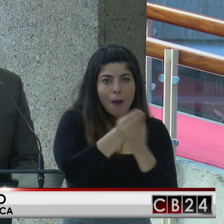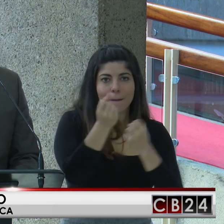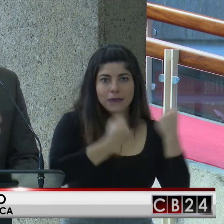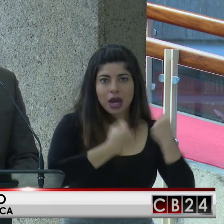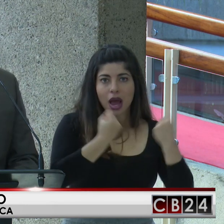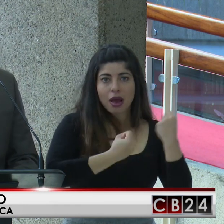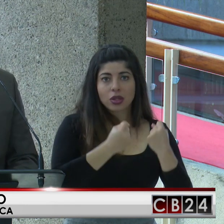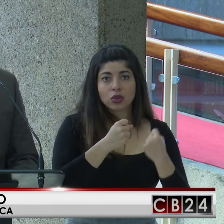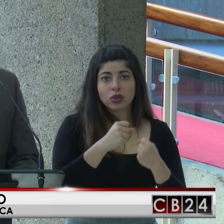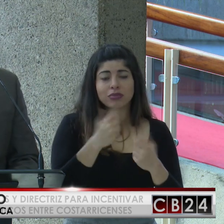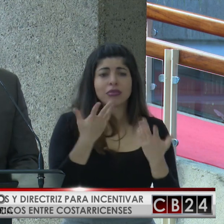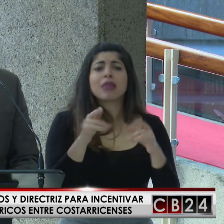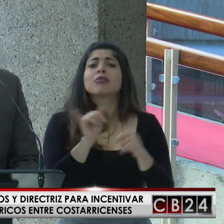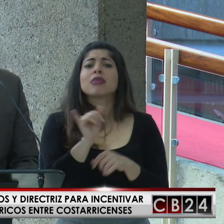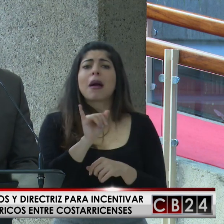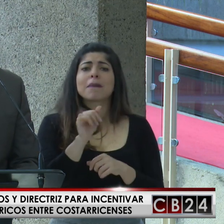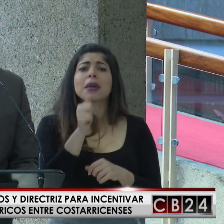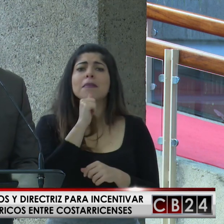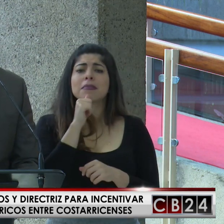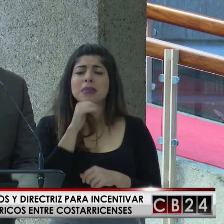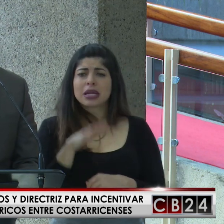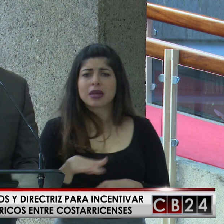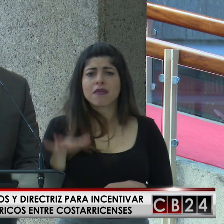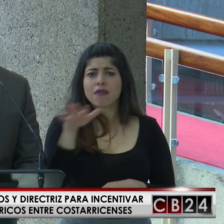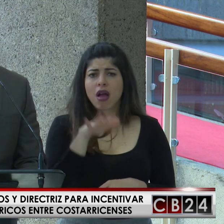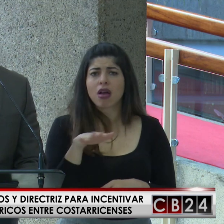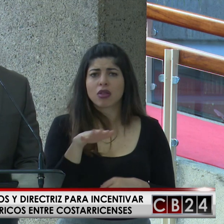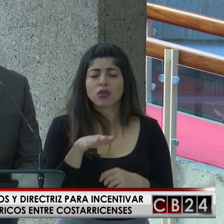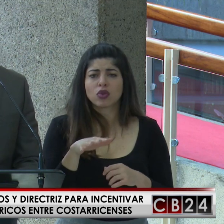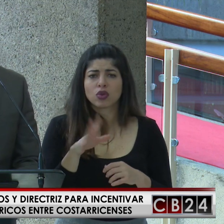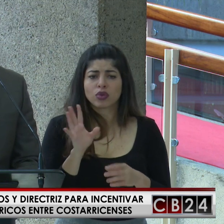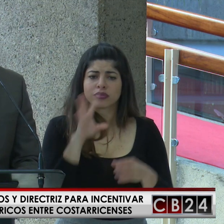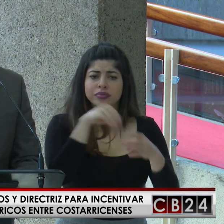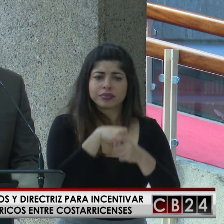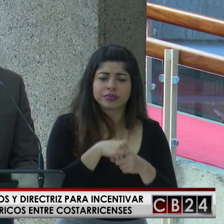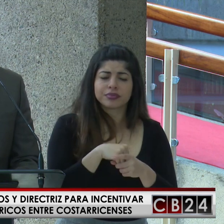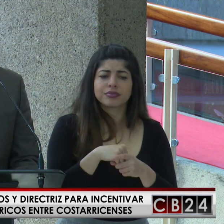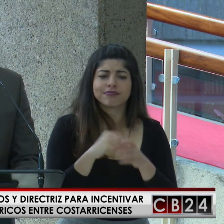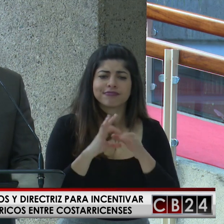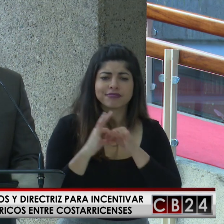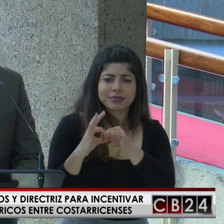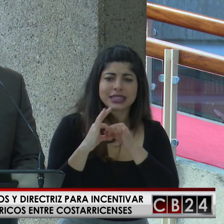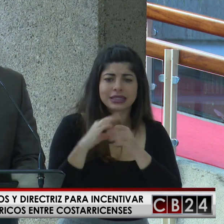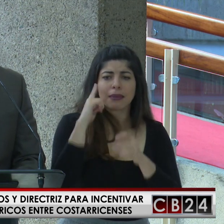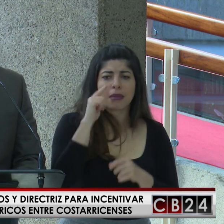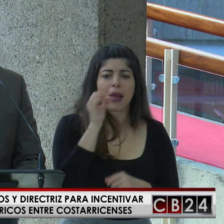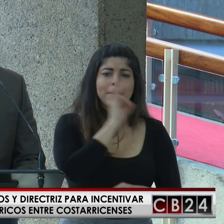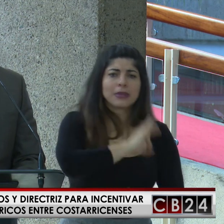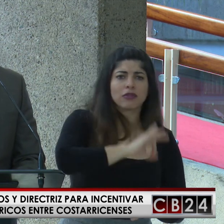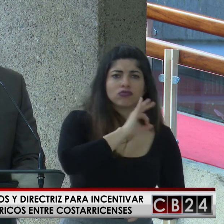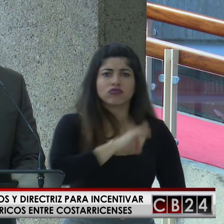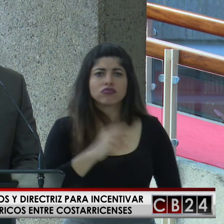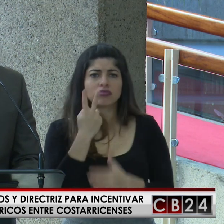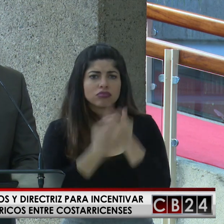vehículos, con el concurso también del sector privado, en una alianza ganar-ganar,